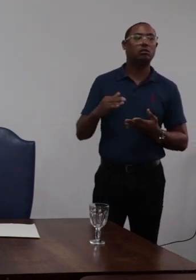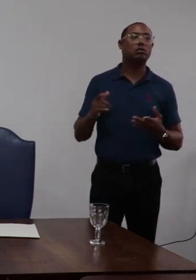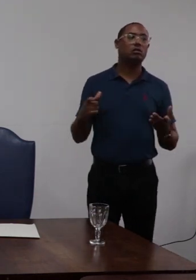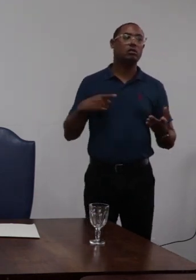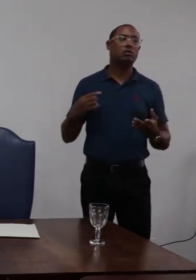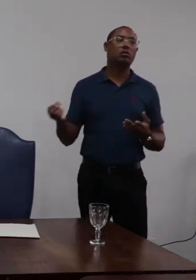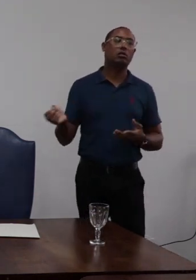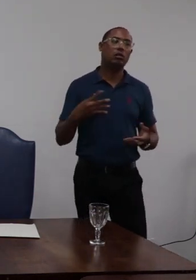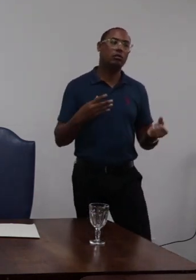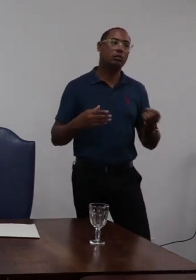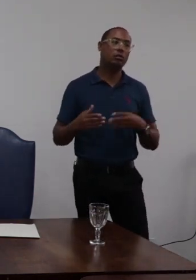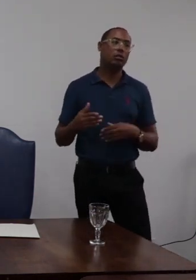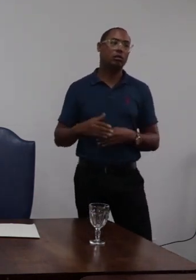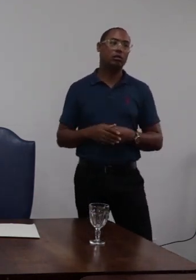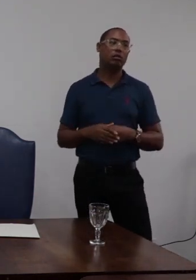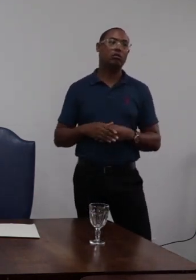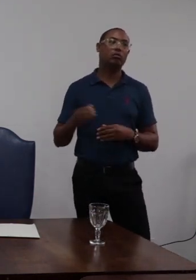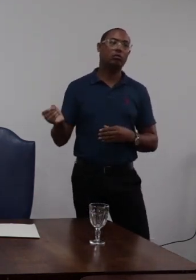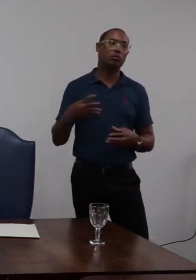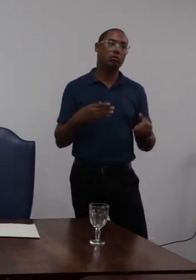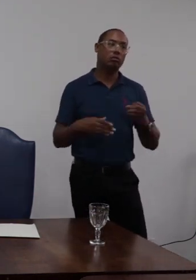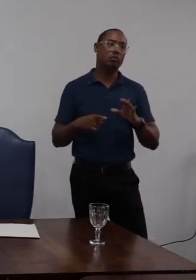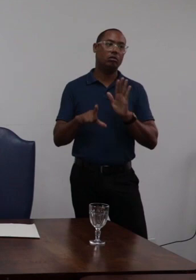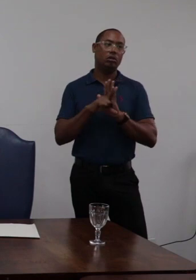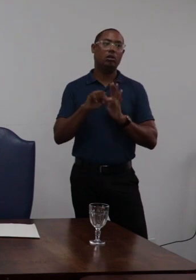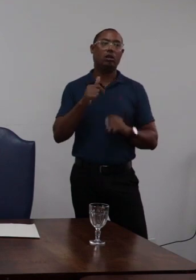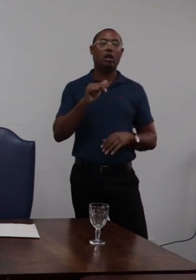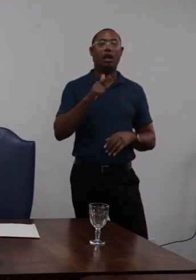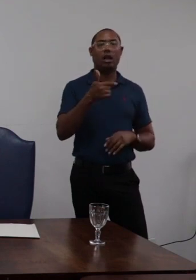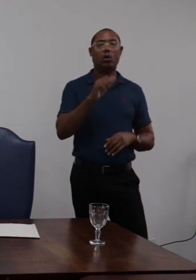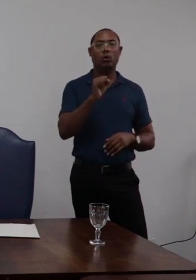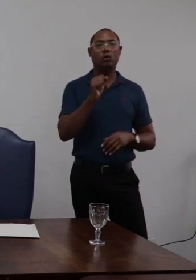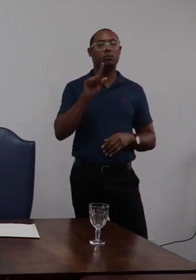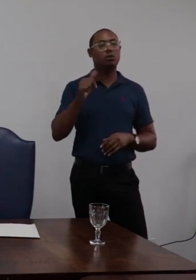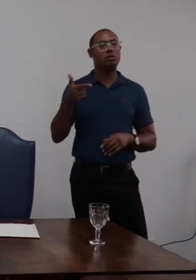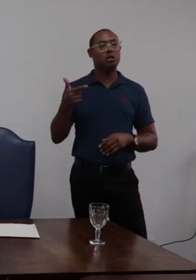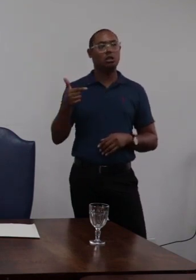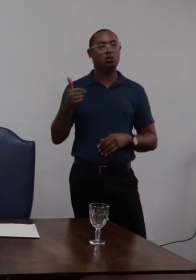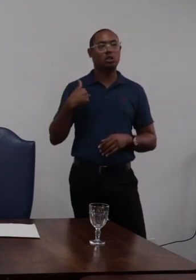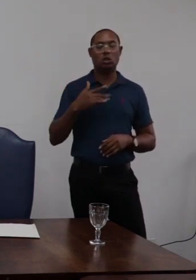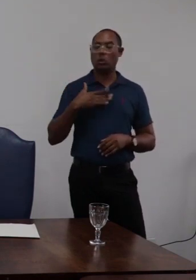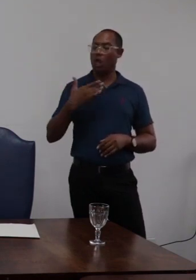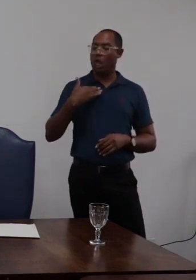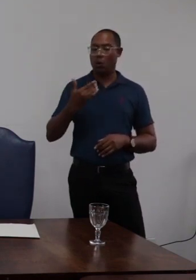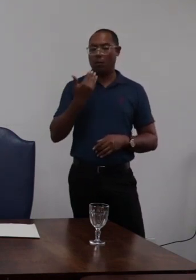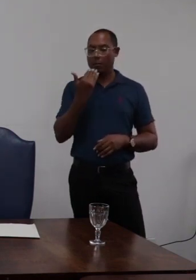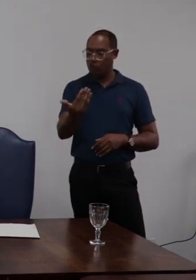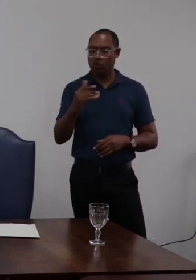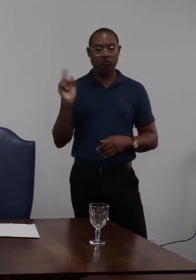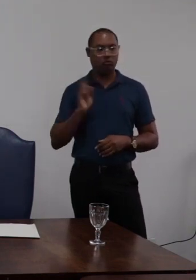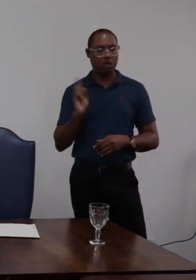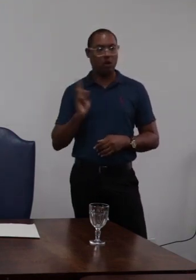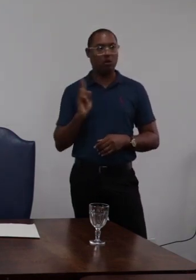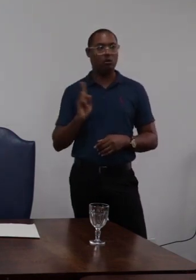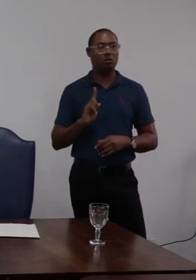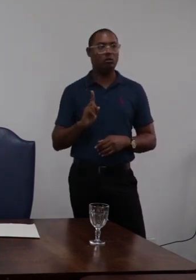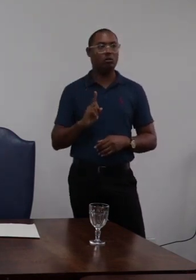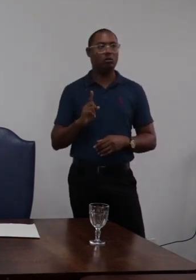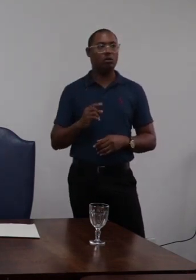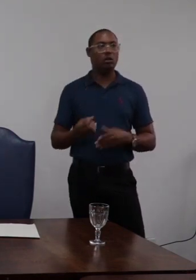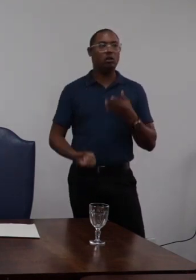não sou eu que estou solicitando a esse pleno